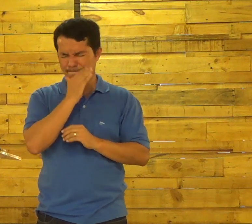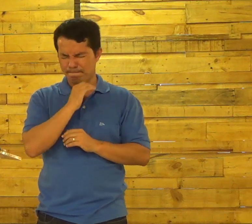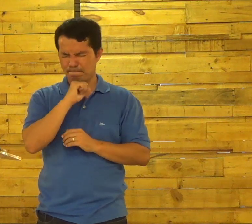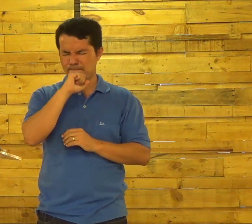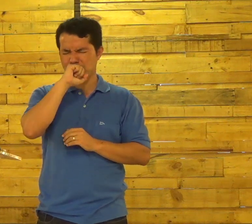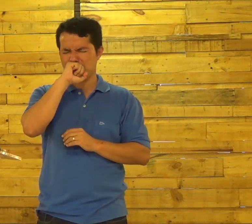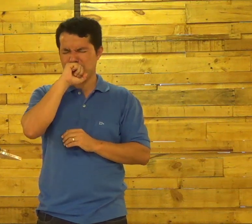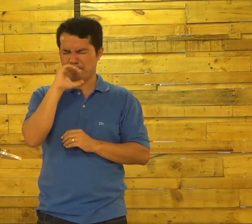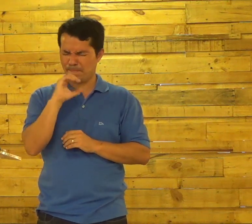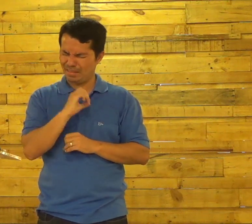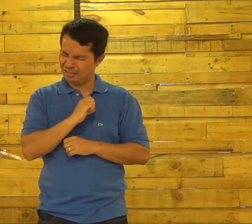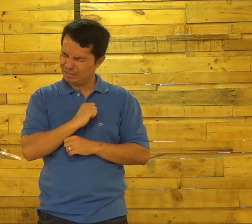Pai